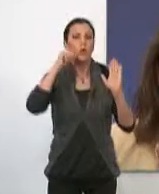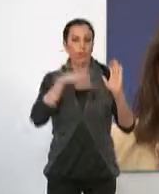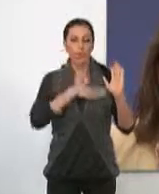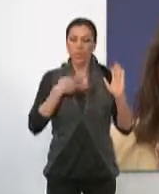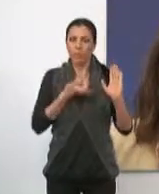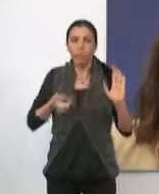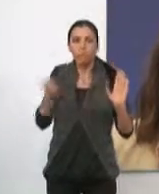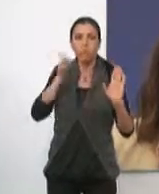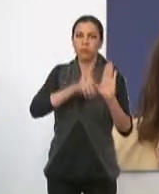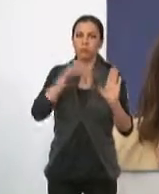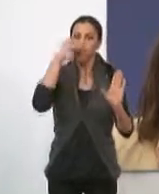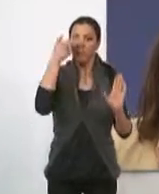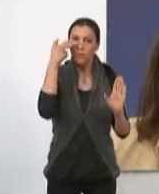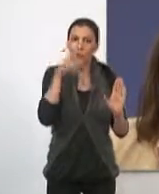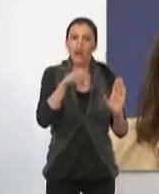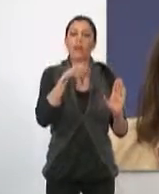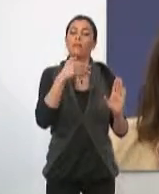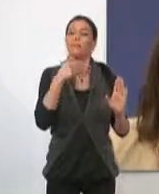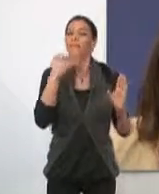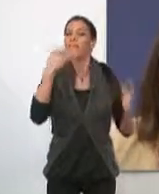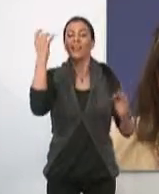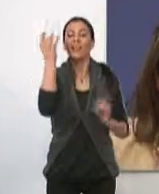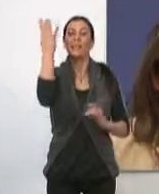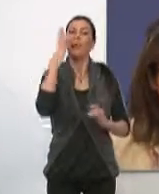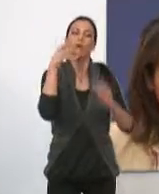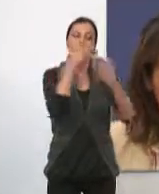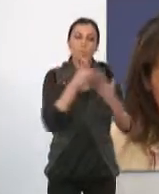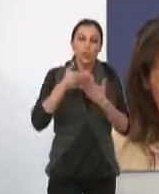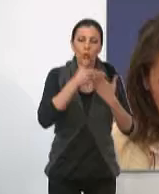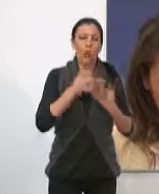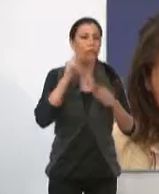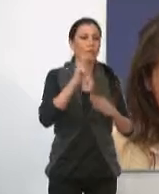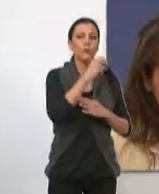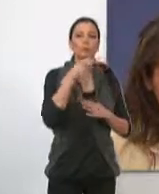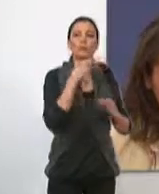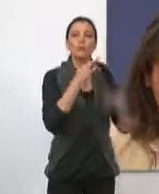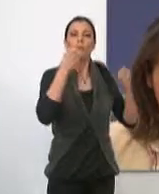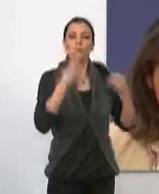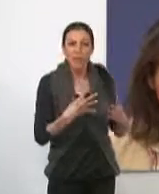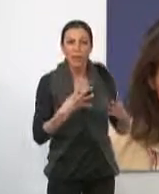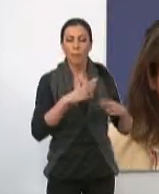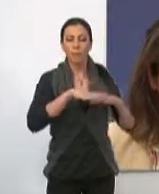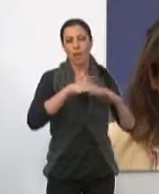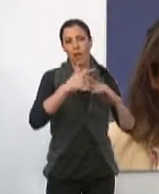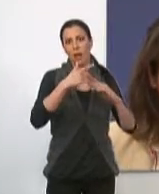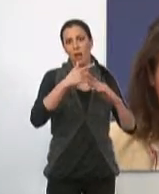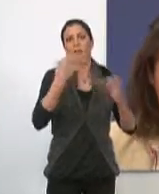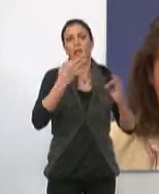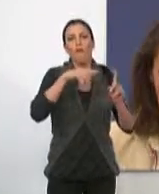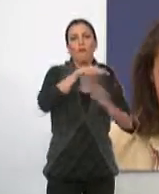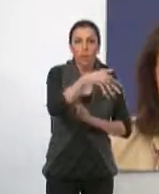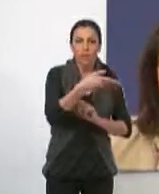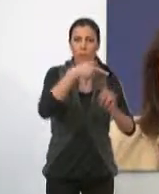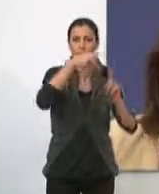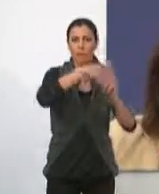Motril aspira a participar es una iniciativa destinada al estudio de viabilidad de edificios sostenibles para